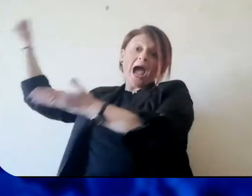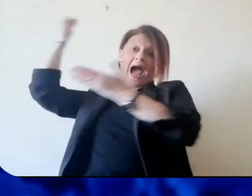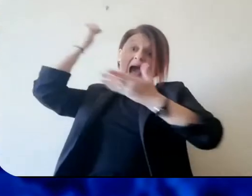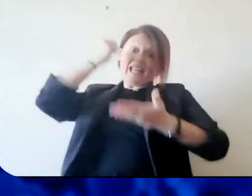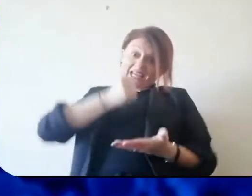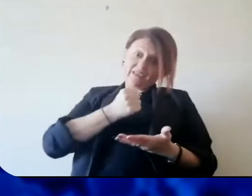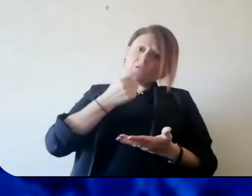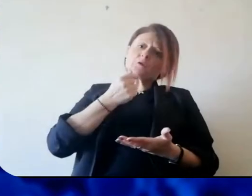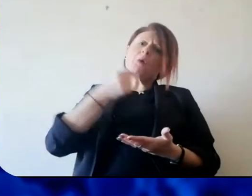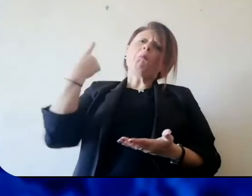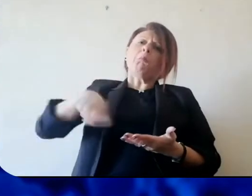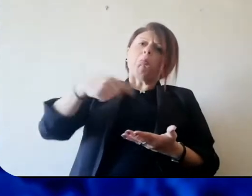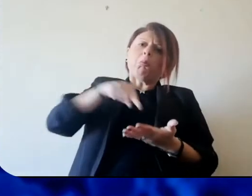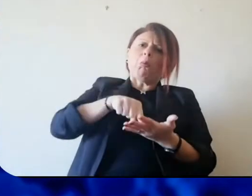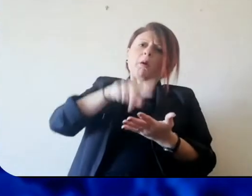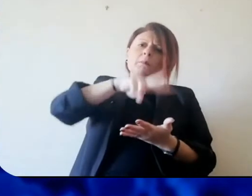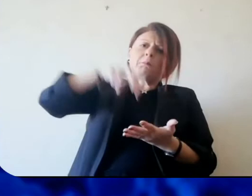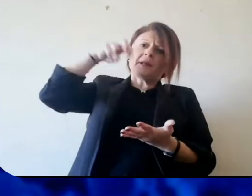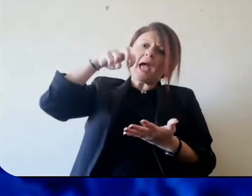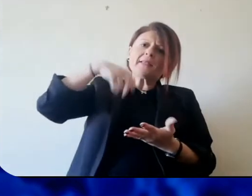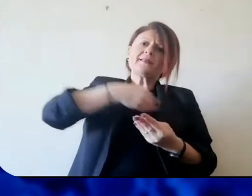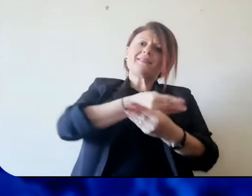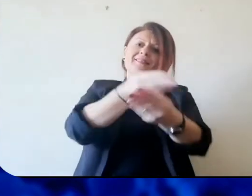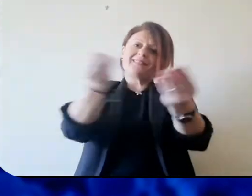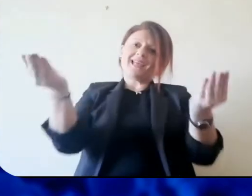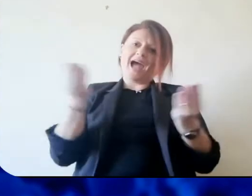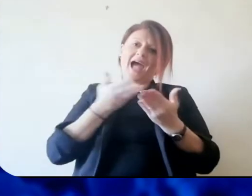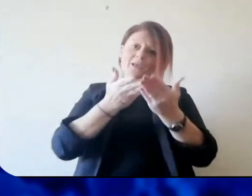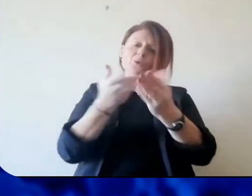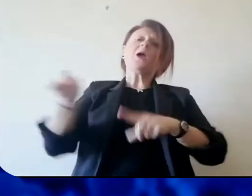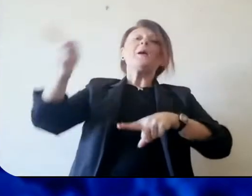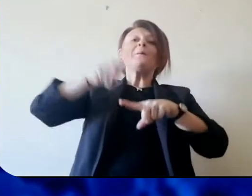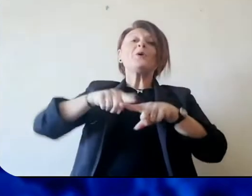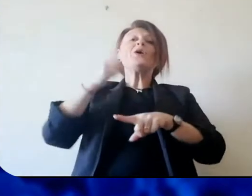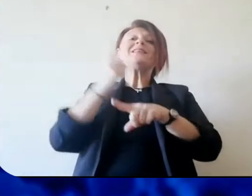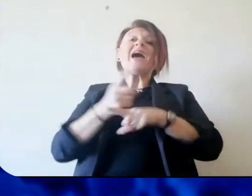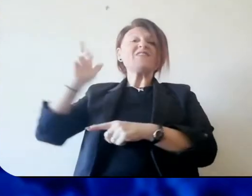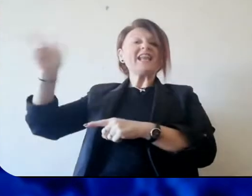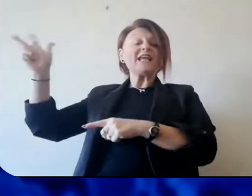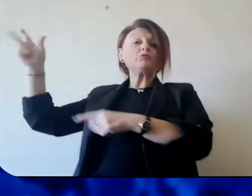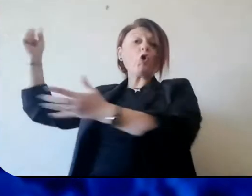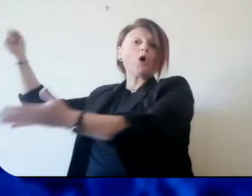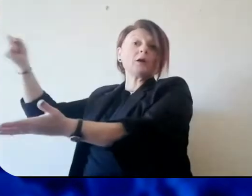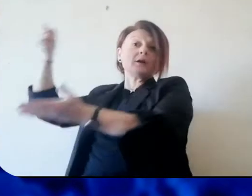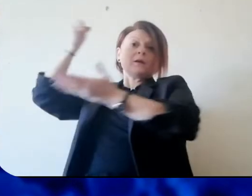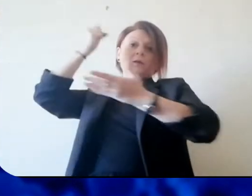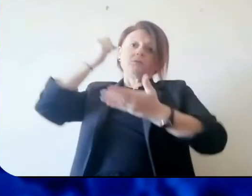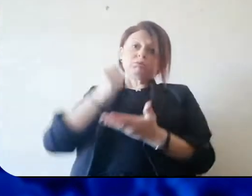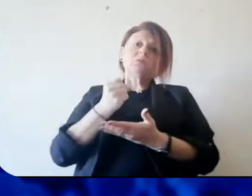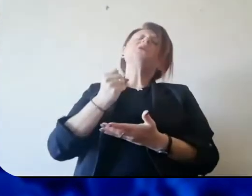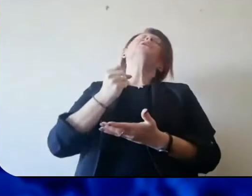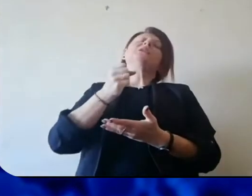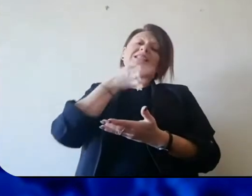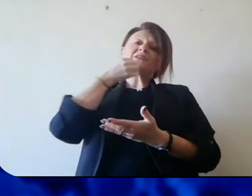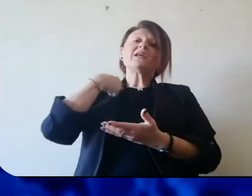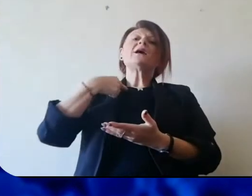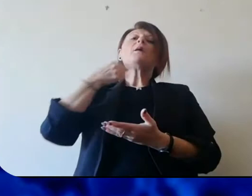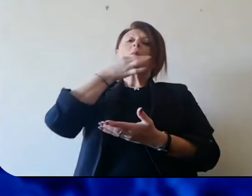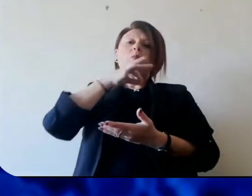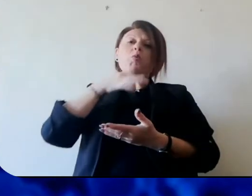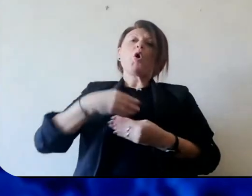Stato, arriveranno anche quelle stanziate alla Regione, risorse economiche che hanno questa finalità specifica di garantire